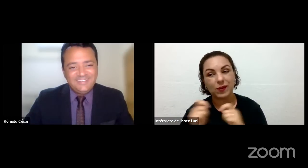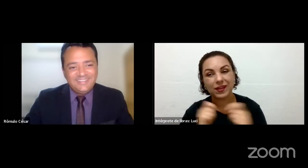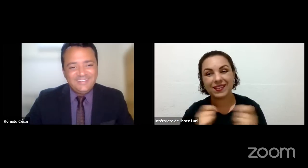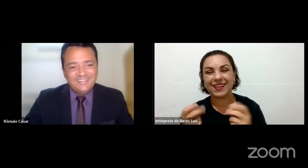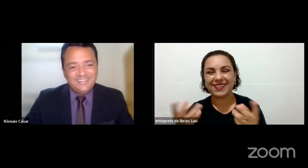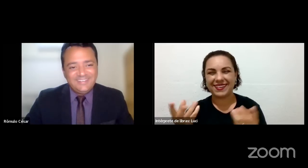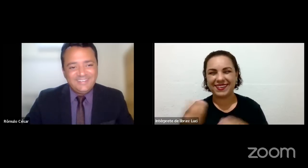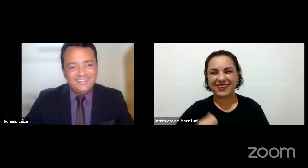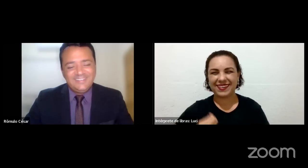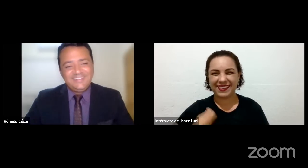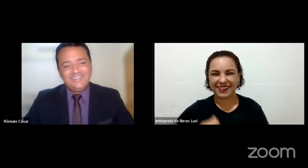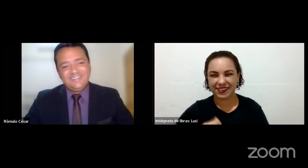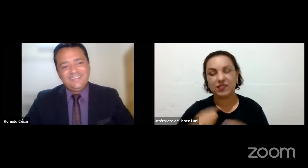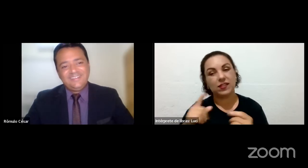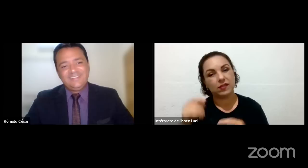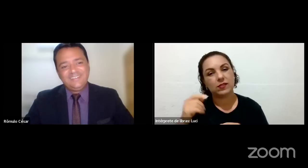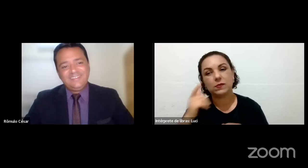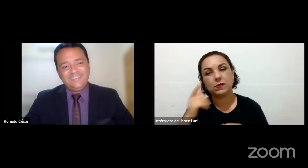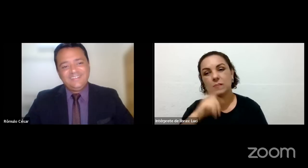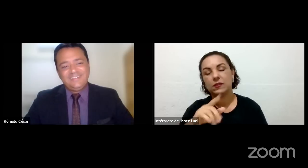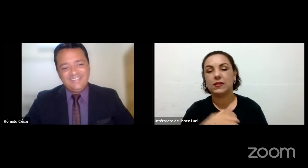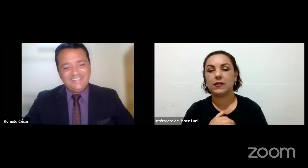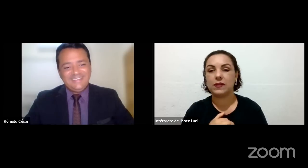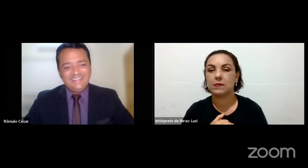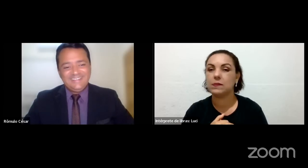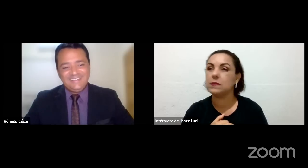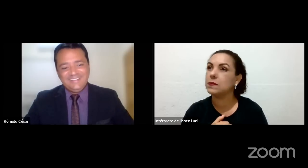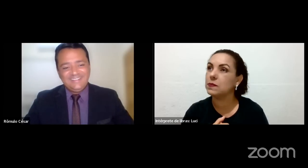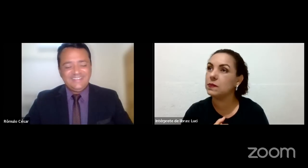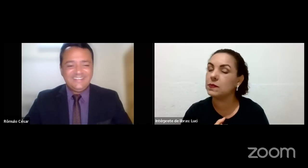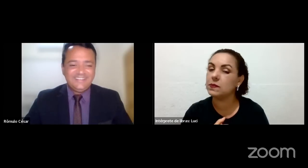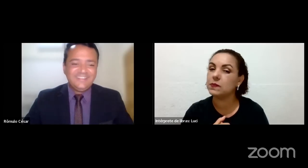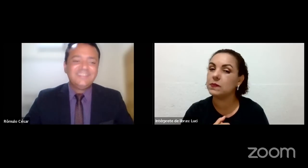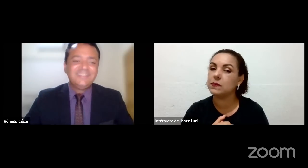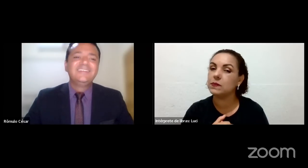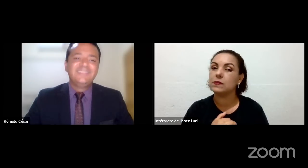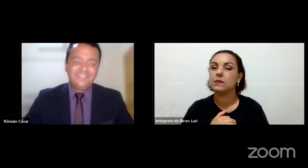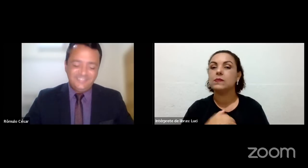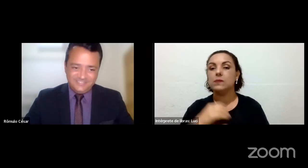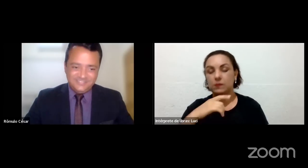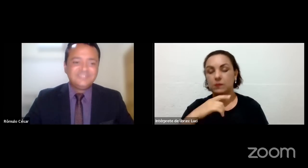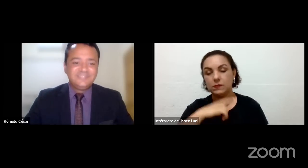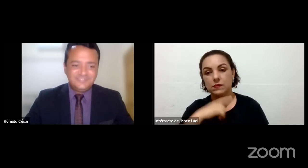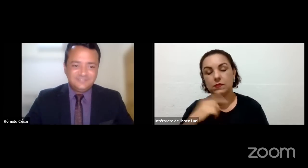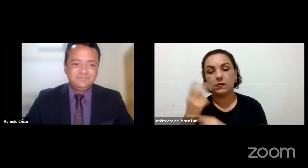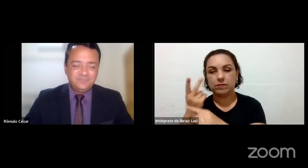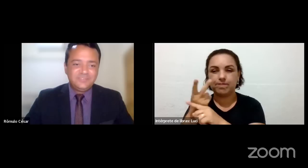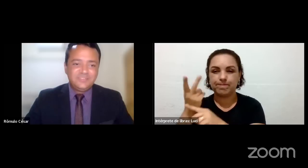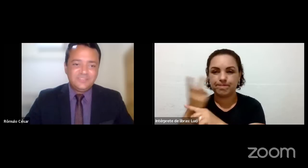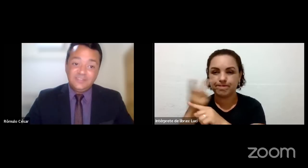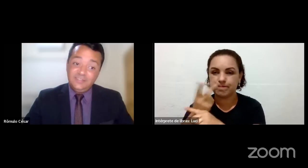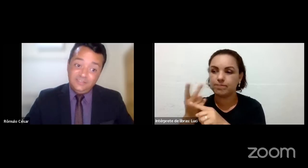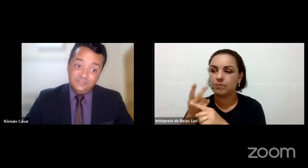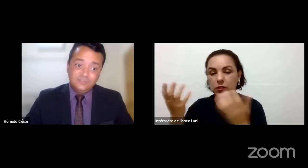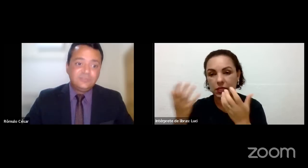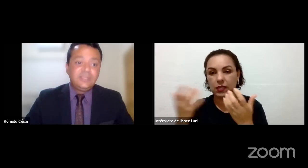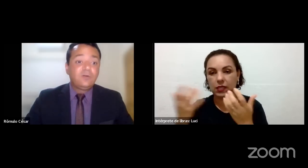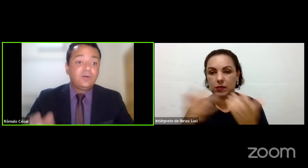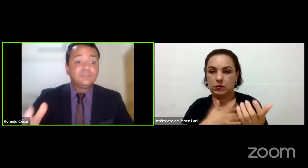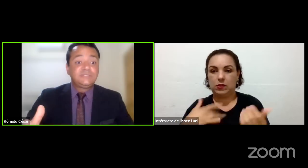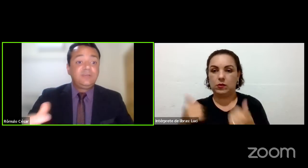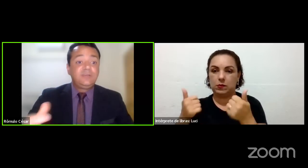abandonei o tratamento de hospital no início da pandemia. Então, eu tô procurando tratamentos alternativos desde 2020. e